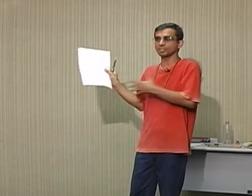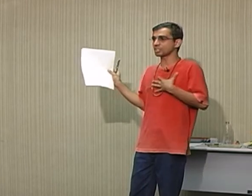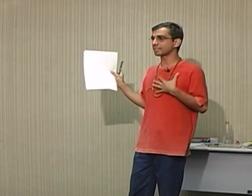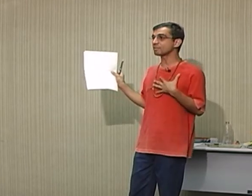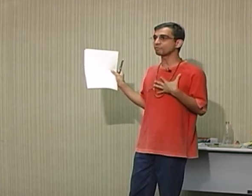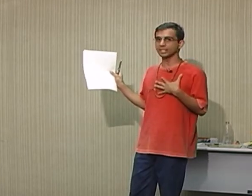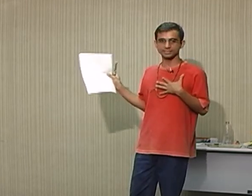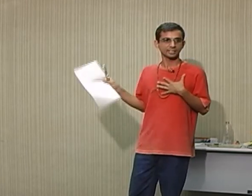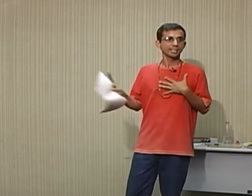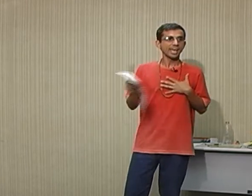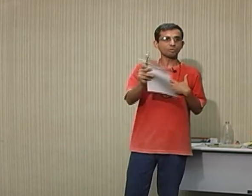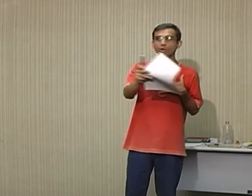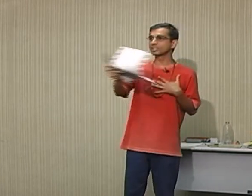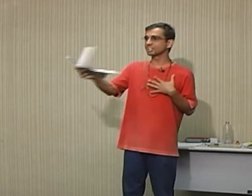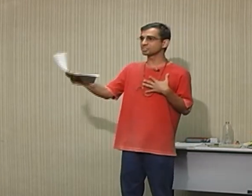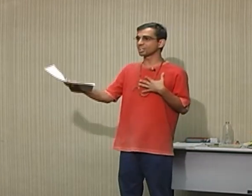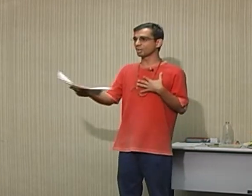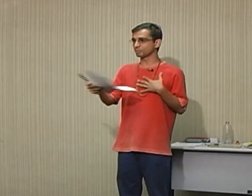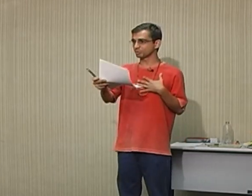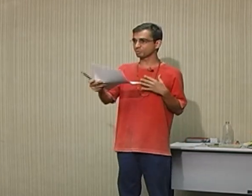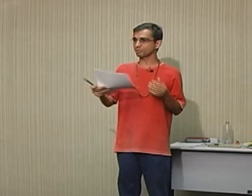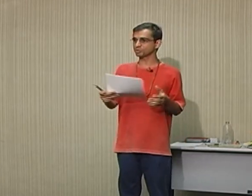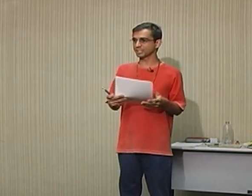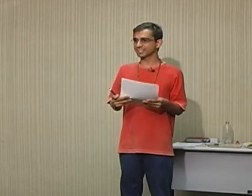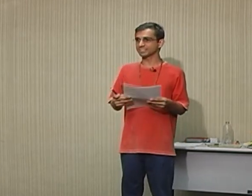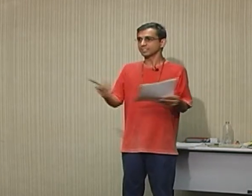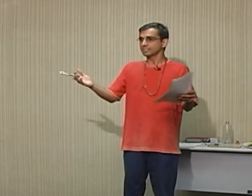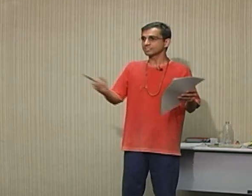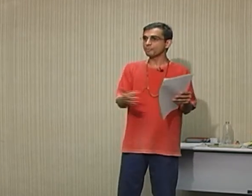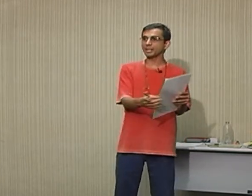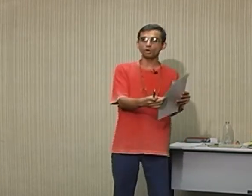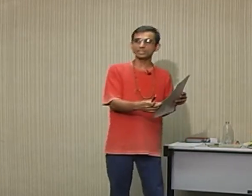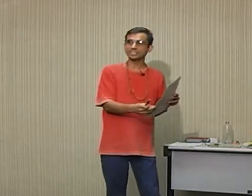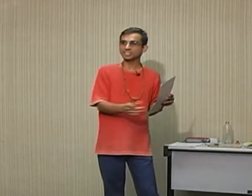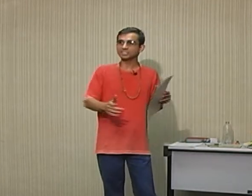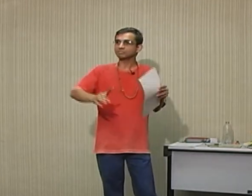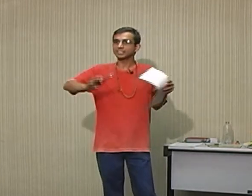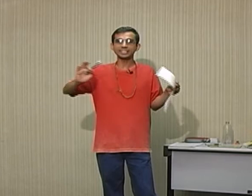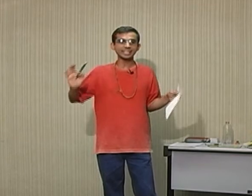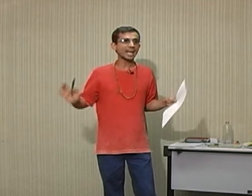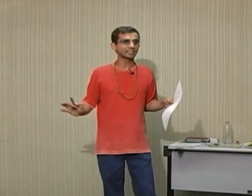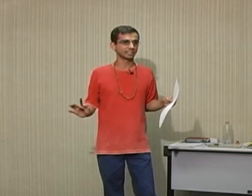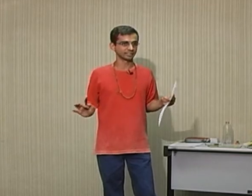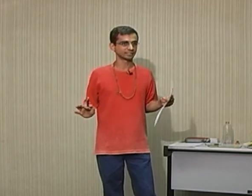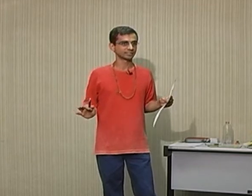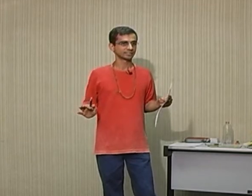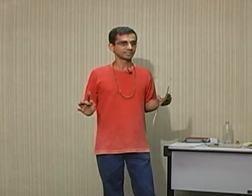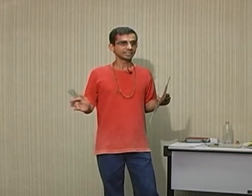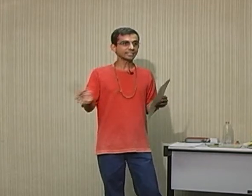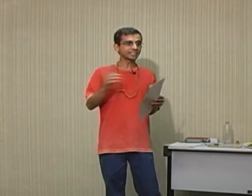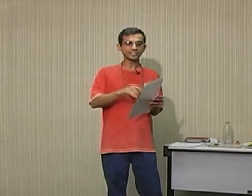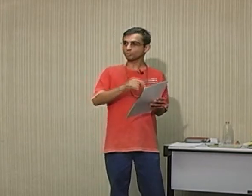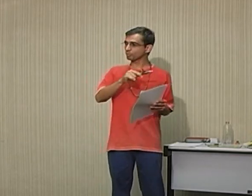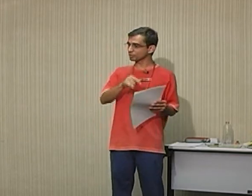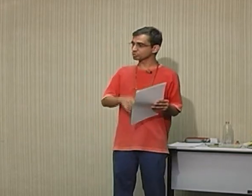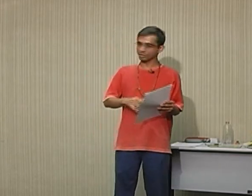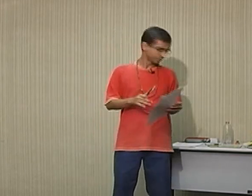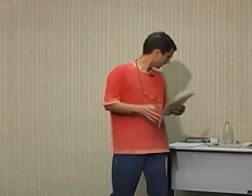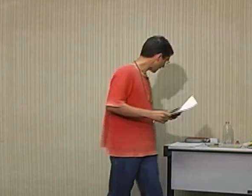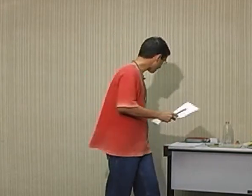-chave é quem fez. É igual o roteiro de aula. Pergunta para o aí. Você vai pegar o roteiro e assim, não vai entender nada. Quem entende é o professor. Está aqui